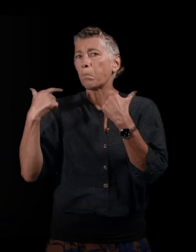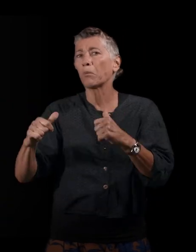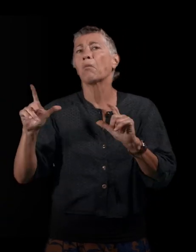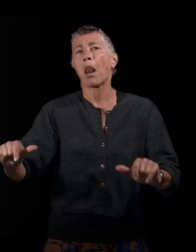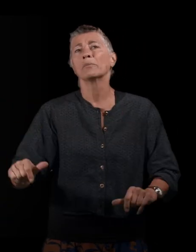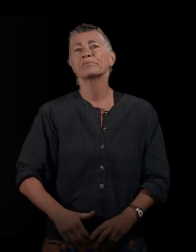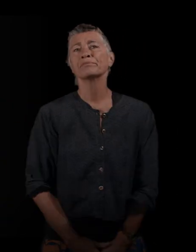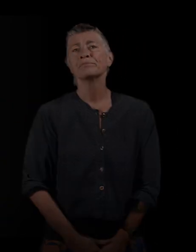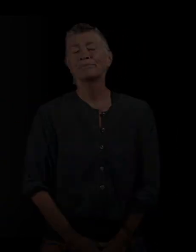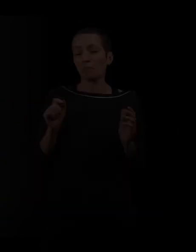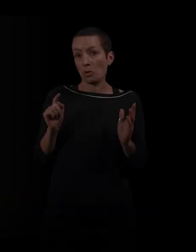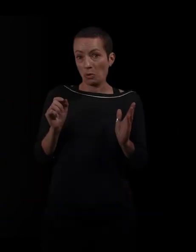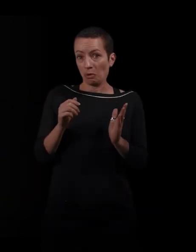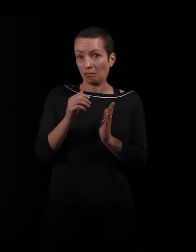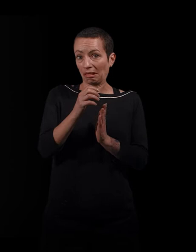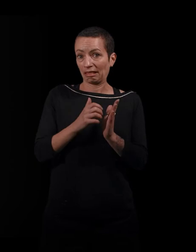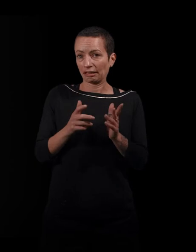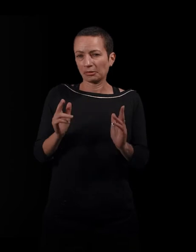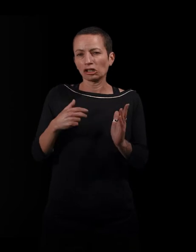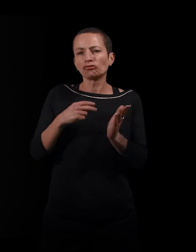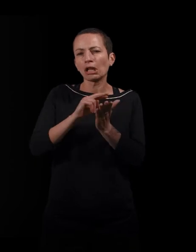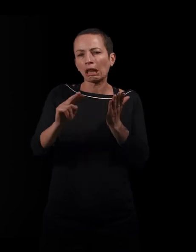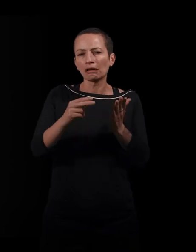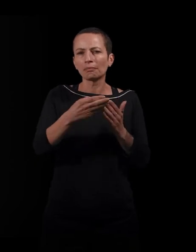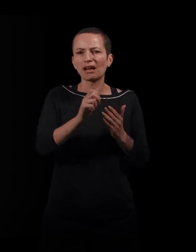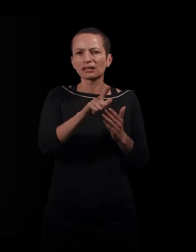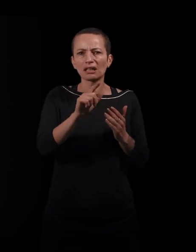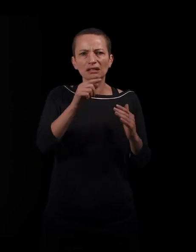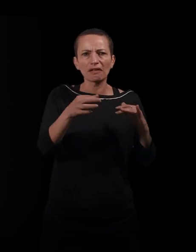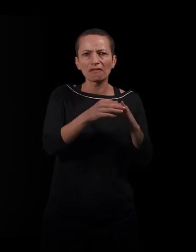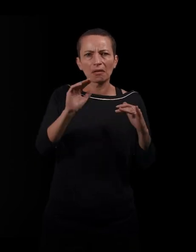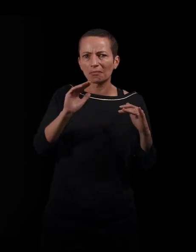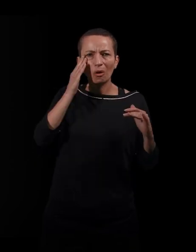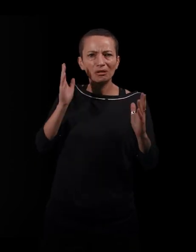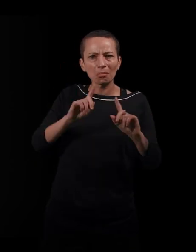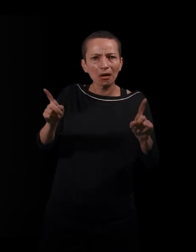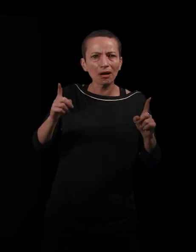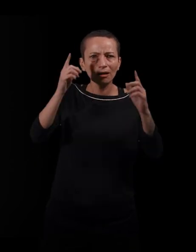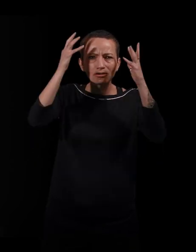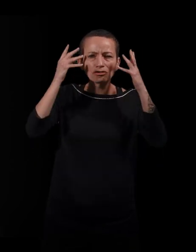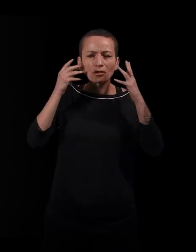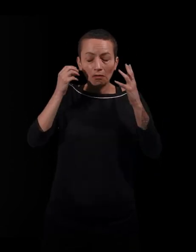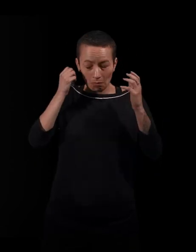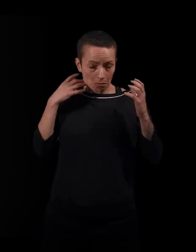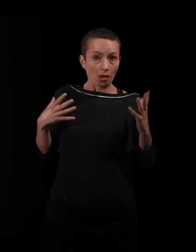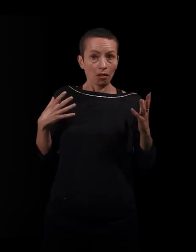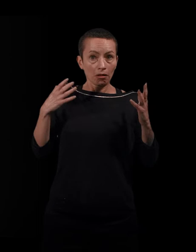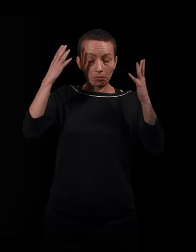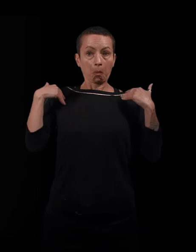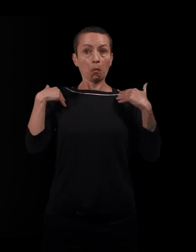Si je peux lire un petit passage. Marcel ne reconnaît pas sa femme. Ses cheveux ont entièrement blanchi. Un double menton épaissit son